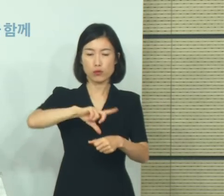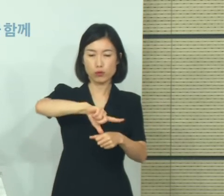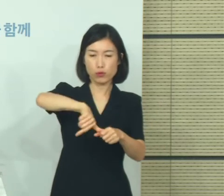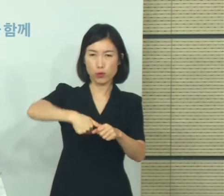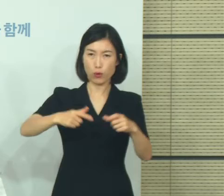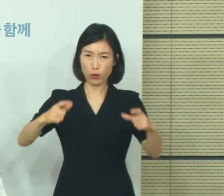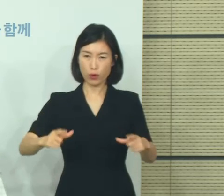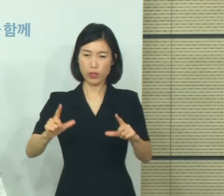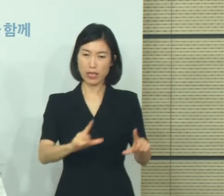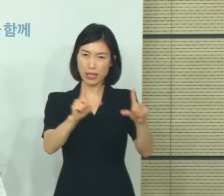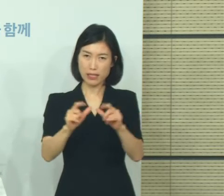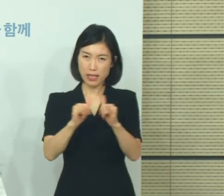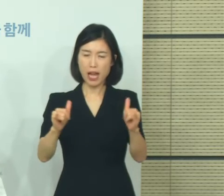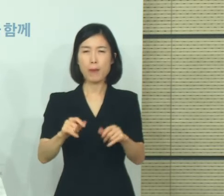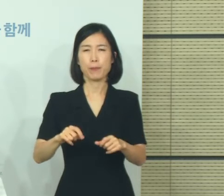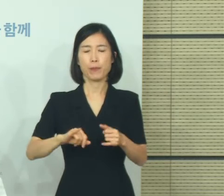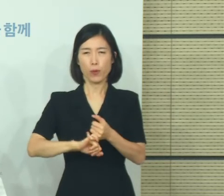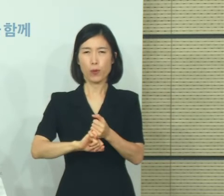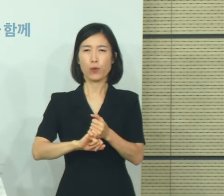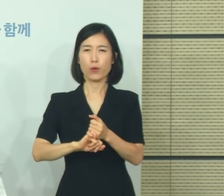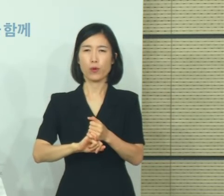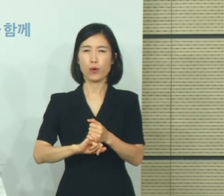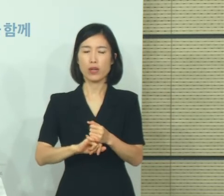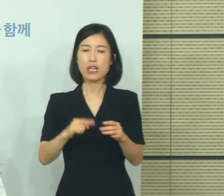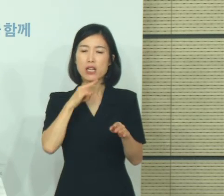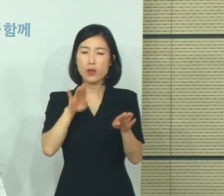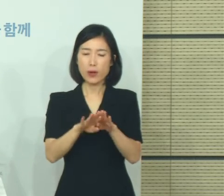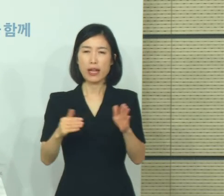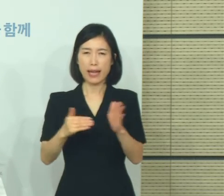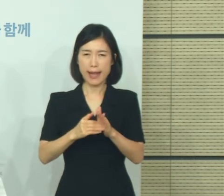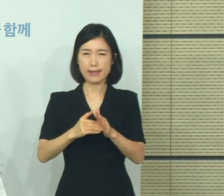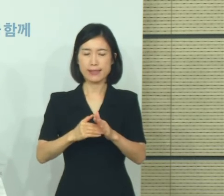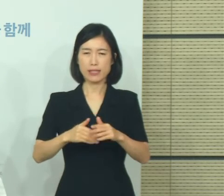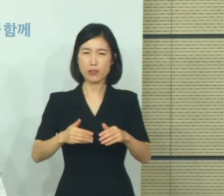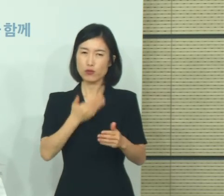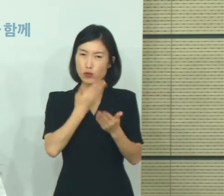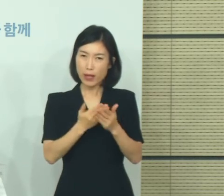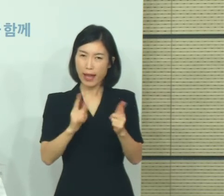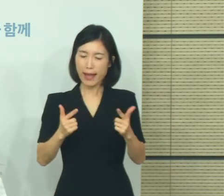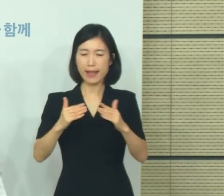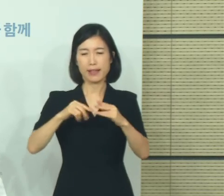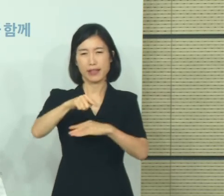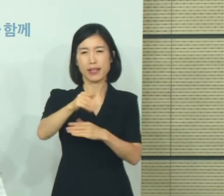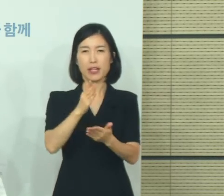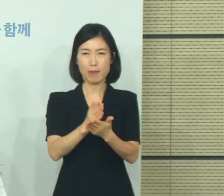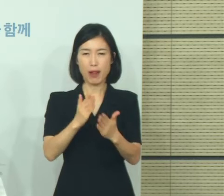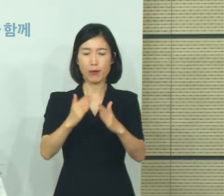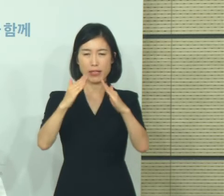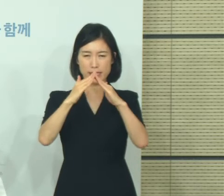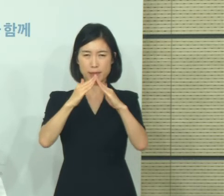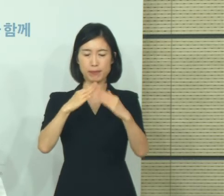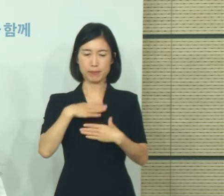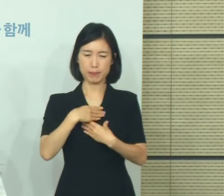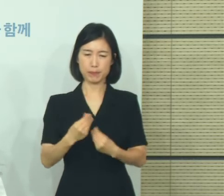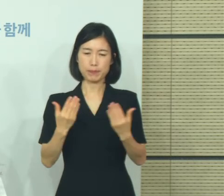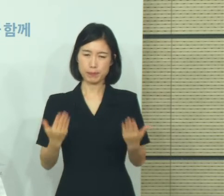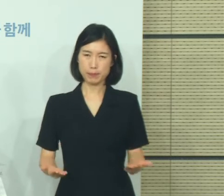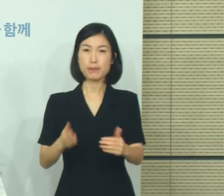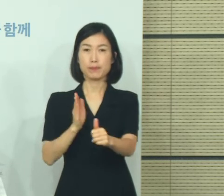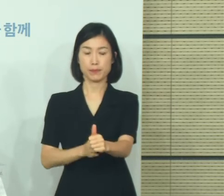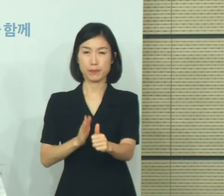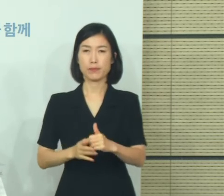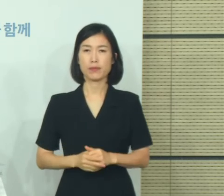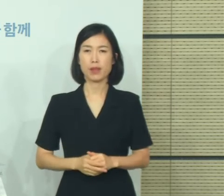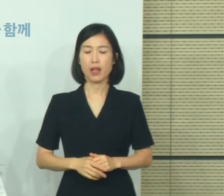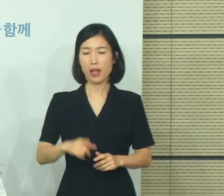불필요한 외출을 하지 마시고 안전한 집에 머물러 주시기를 거듭 당부드립니다. 정부도